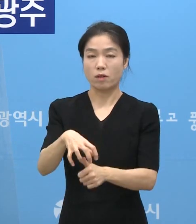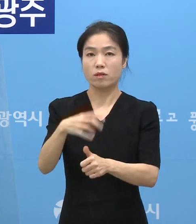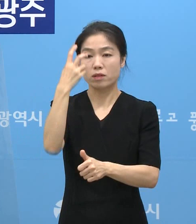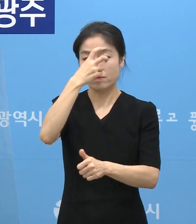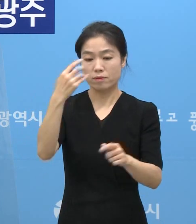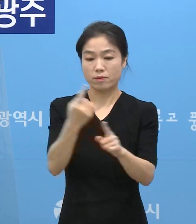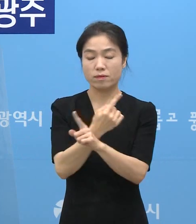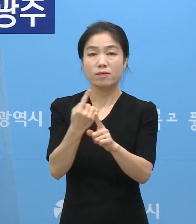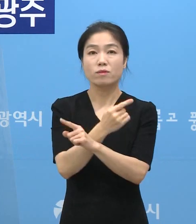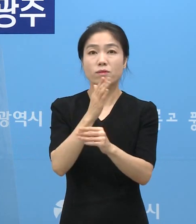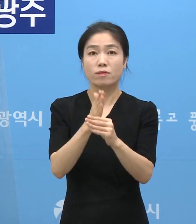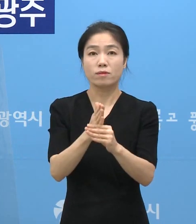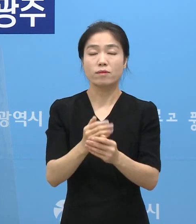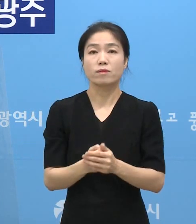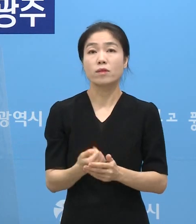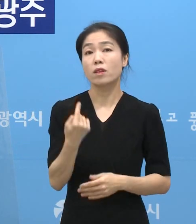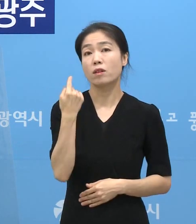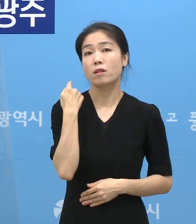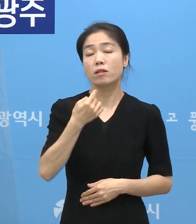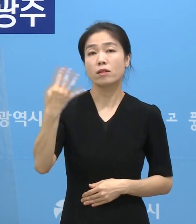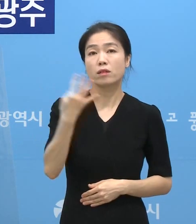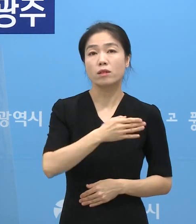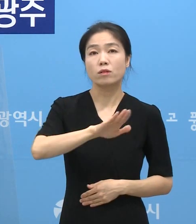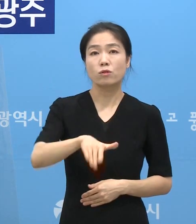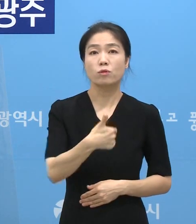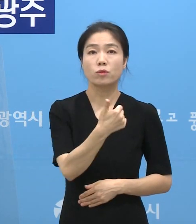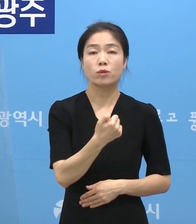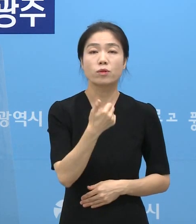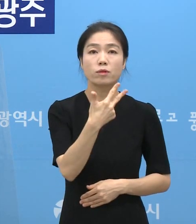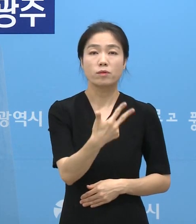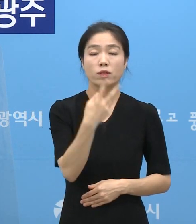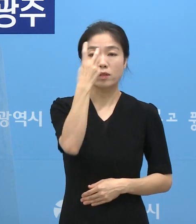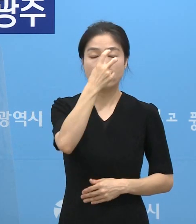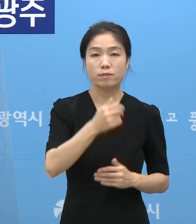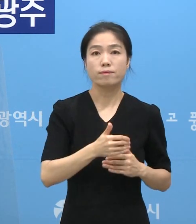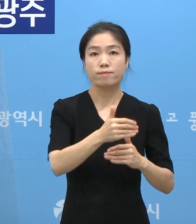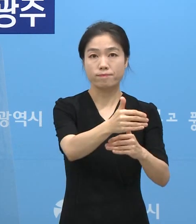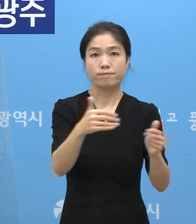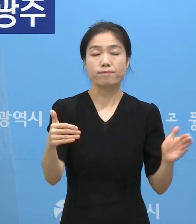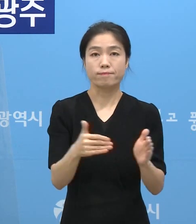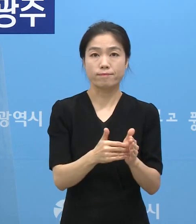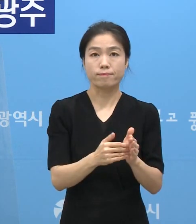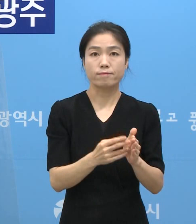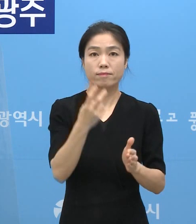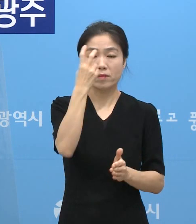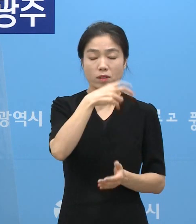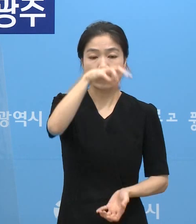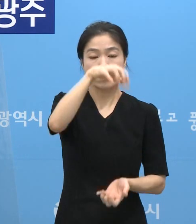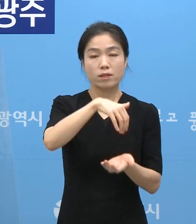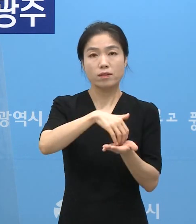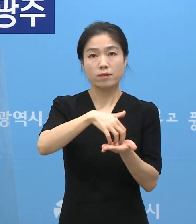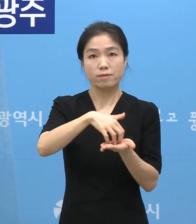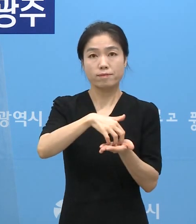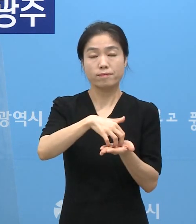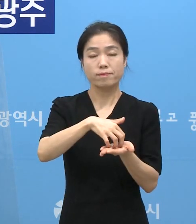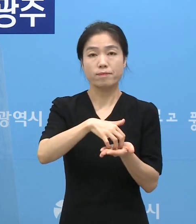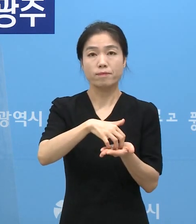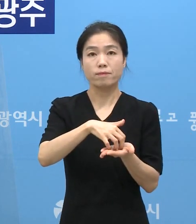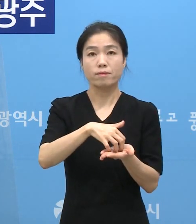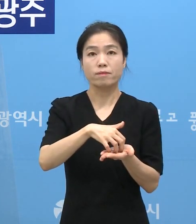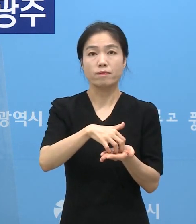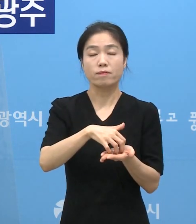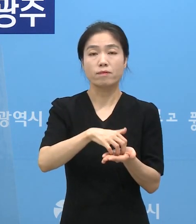어제 4,957건의 검사를 진행하여 총 누적 검사 건수는